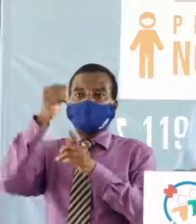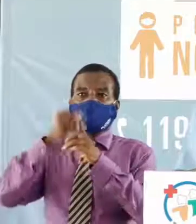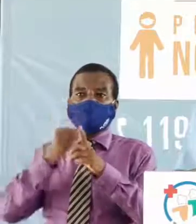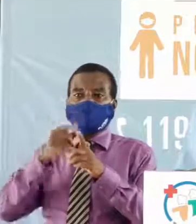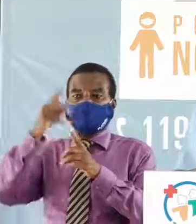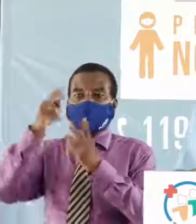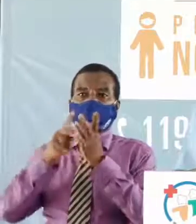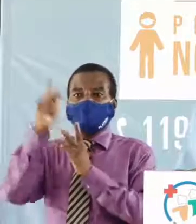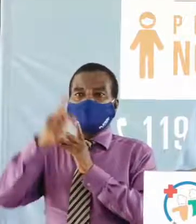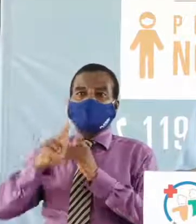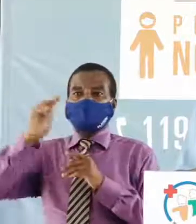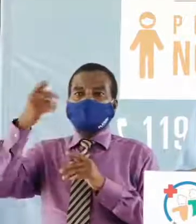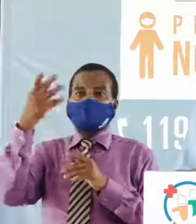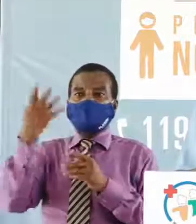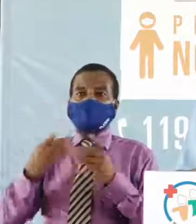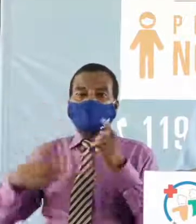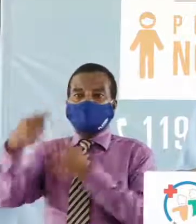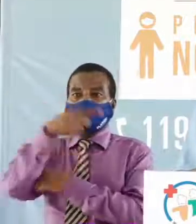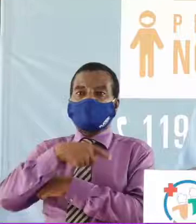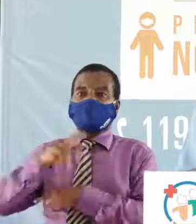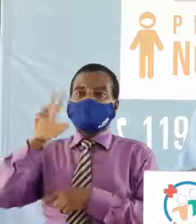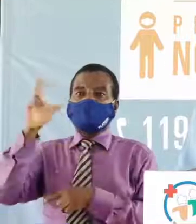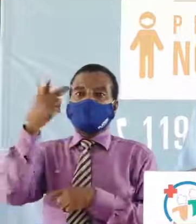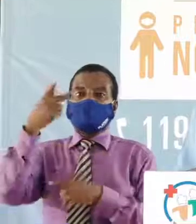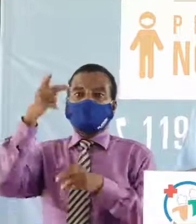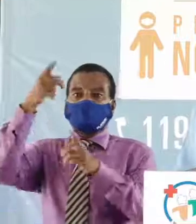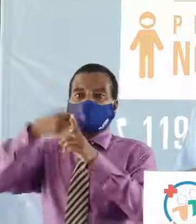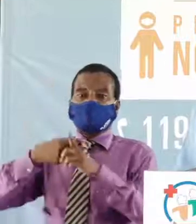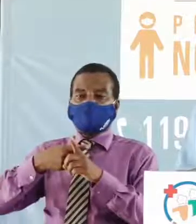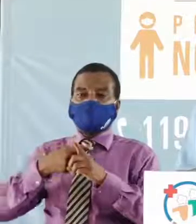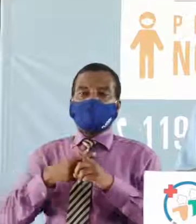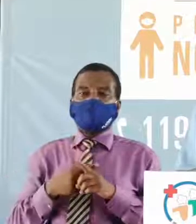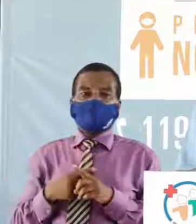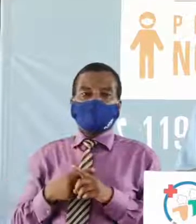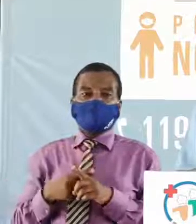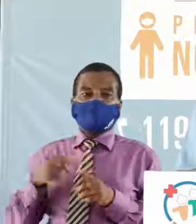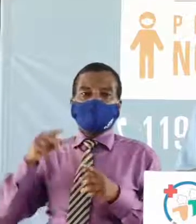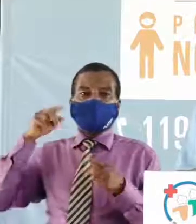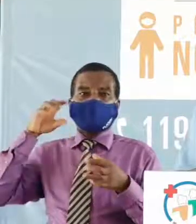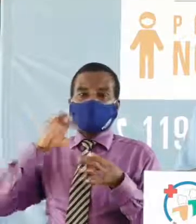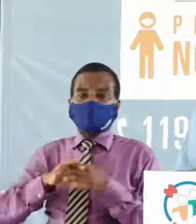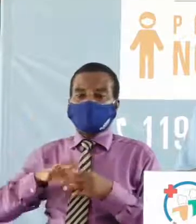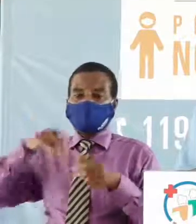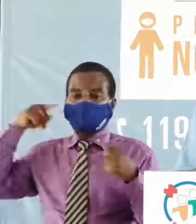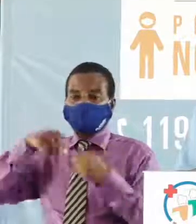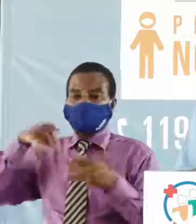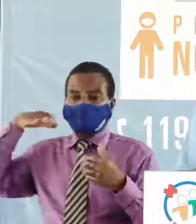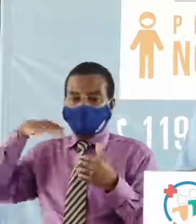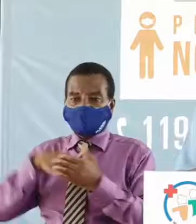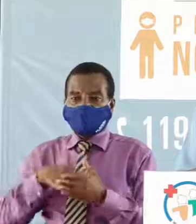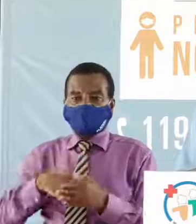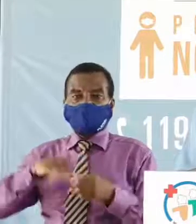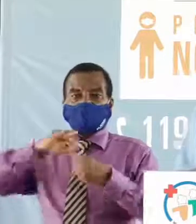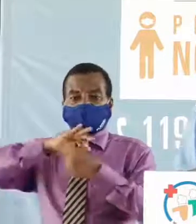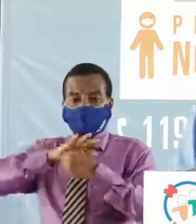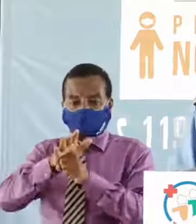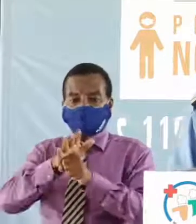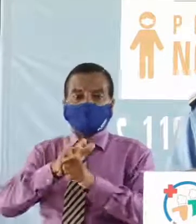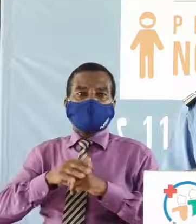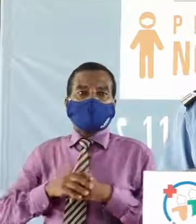14e jour du 3e mois donc de la lutte contre la COVID-19.